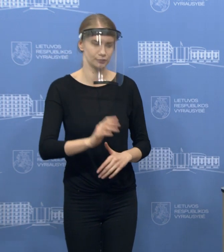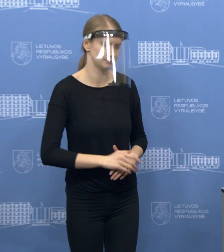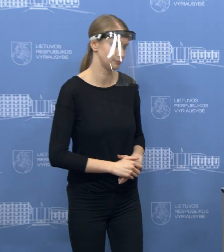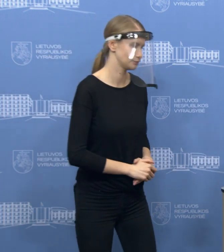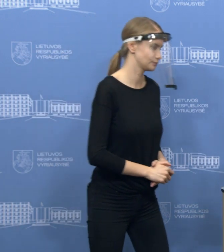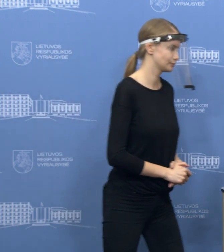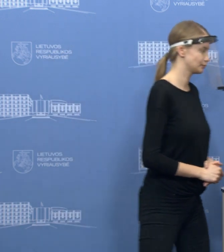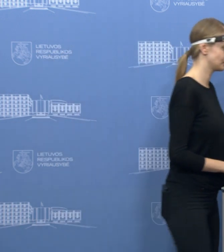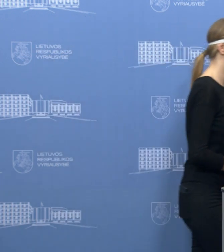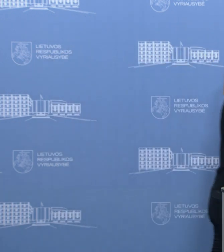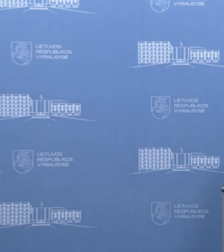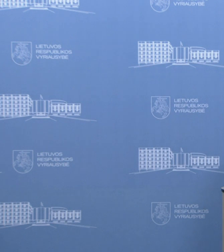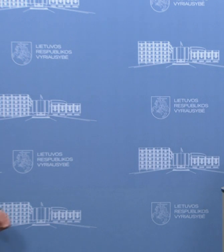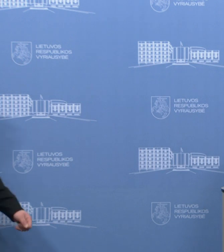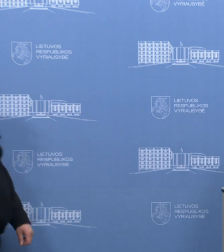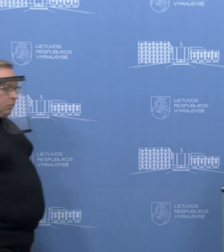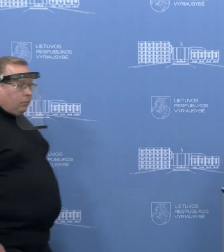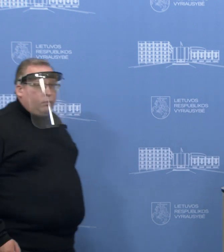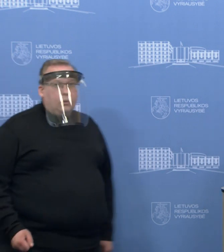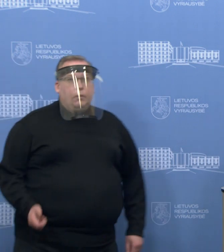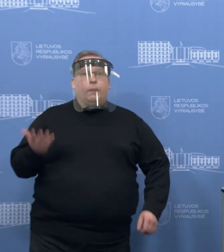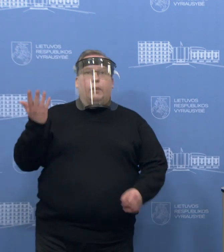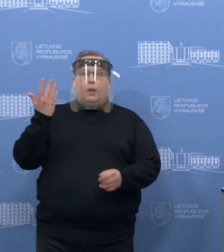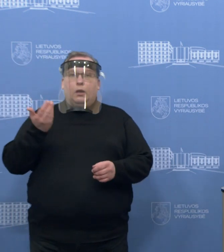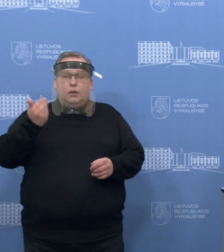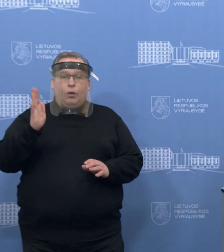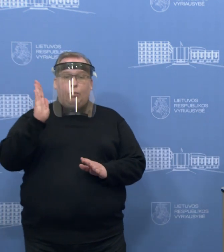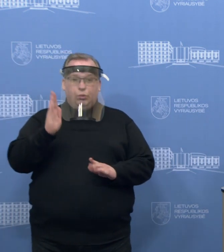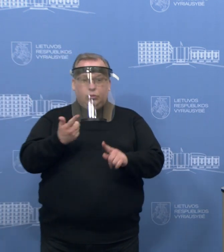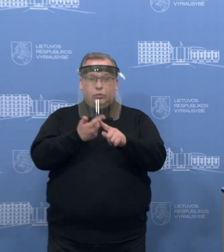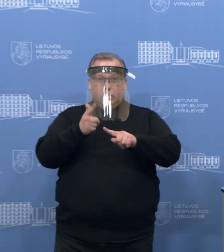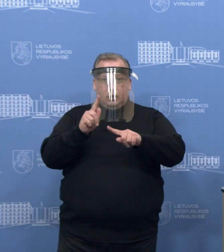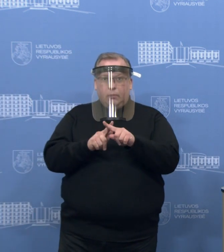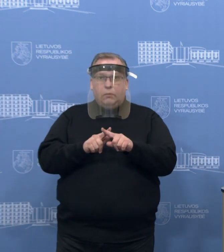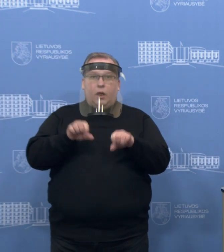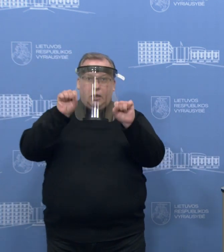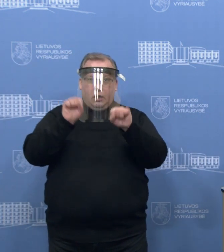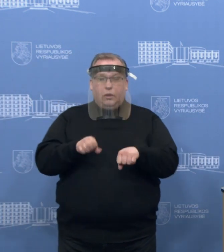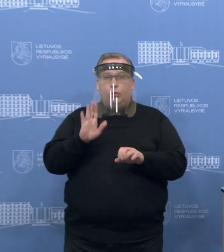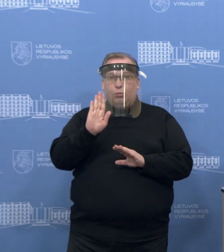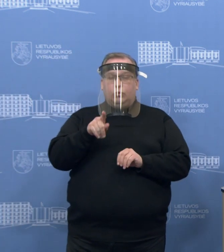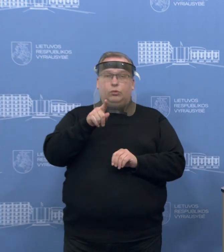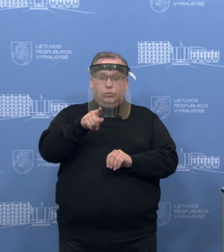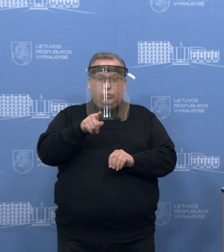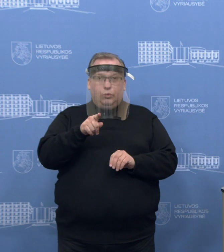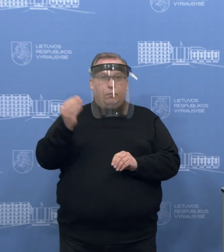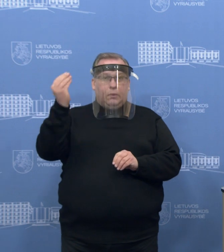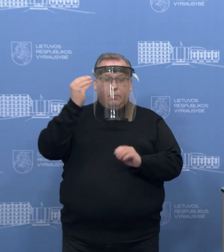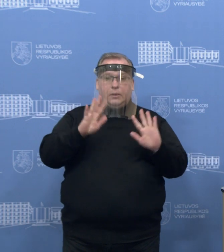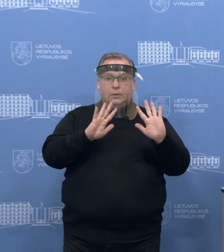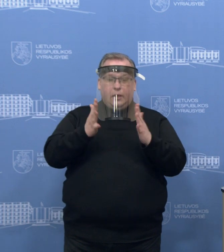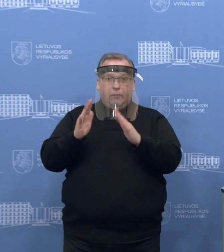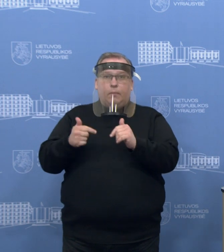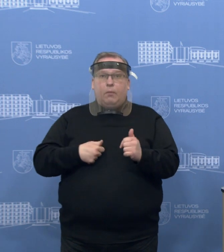Premieria, pakkos naujau, tai kada būtų tie varštai, jau, na, tos preliminarios datos, kada jie galėtų būtų atleisti jūsų minimais atvejais? Tai